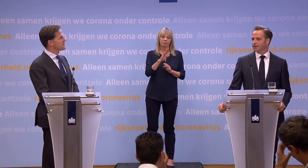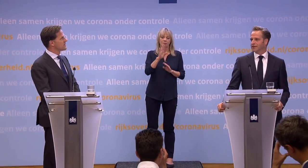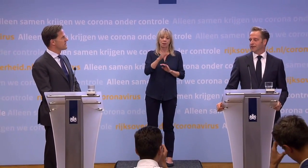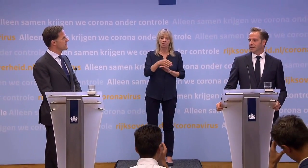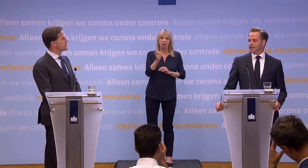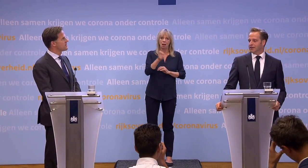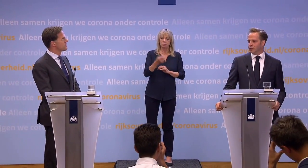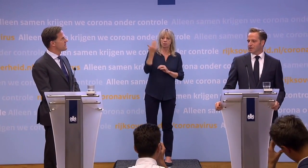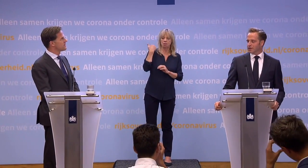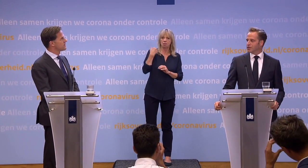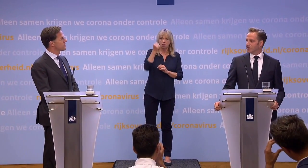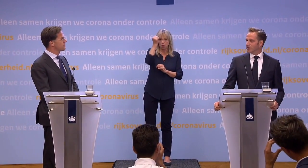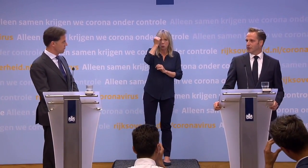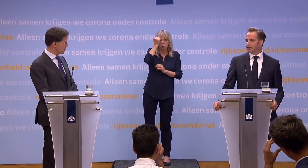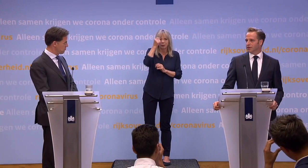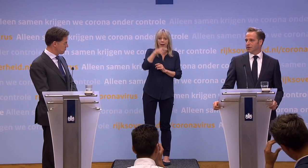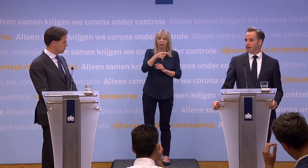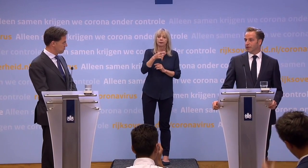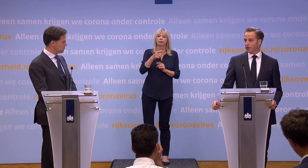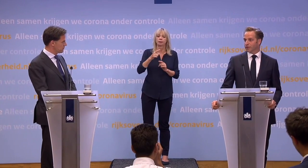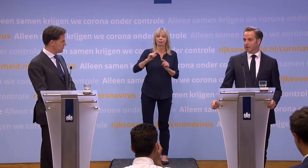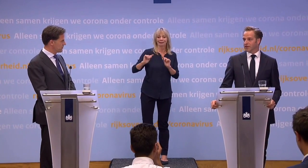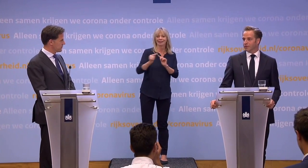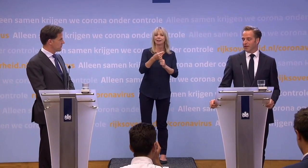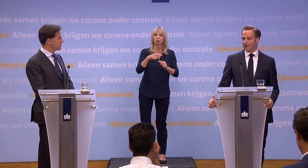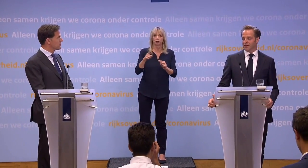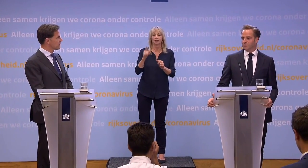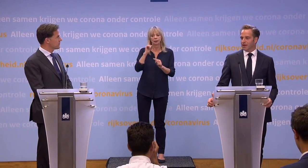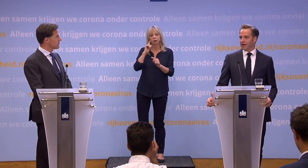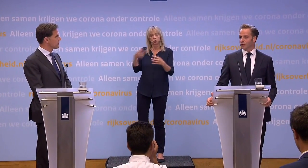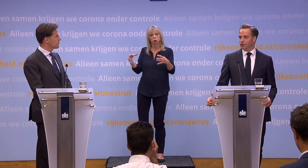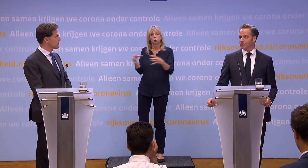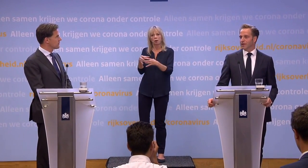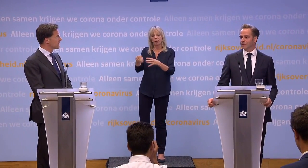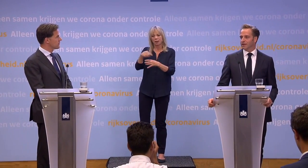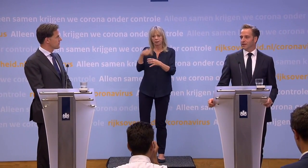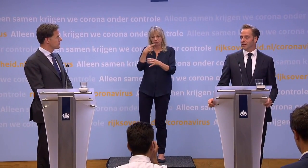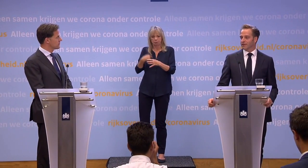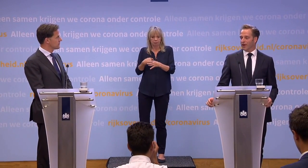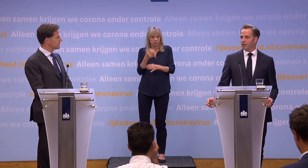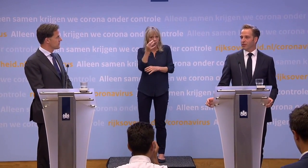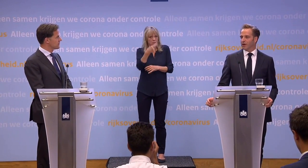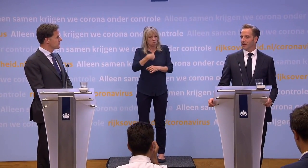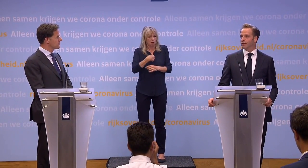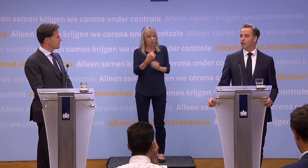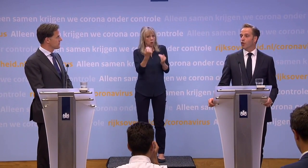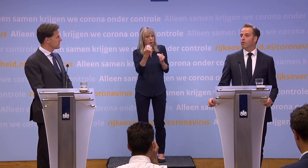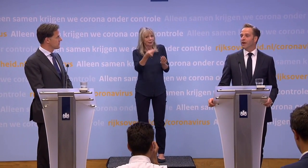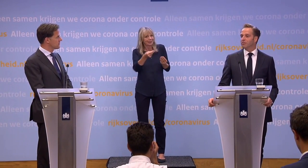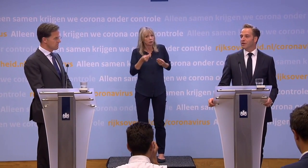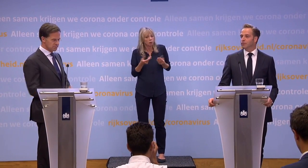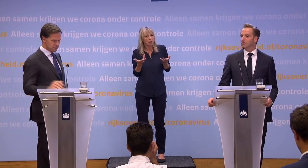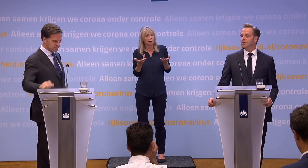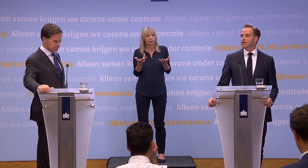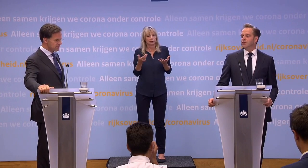Utrecht... ...toen is er discussie gekomen vanuit de Dovengemeenschap... ...van ja, dit is belangrijk voor ons. En we hebben het met elkaar altijd over